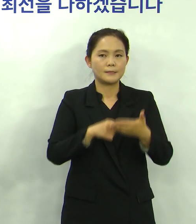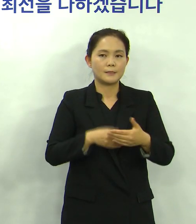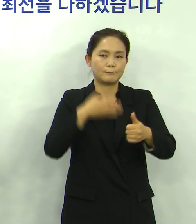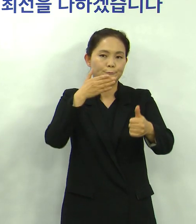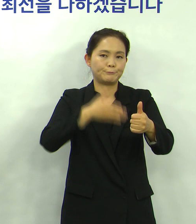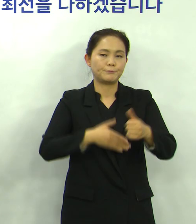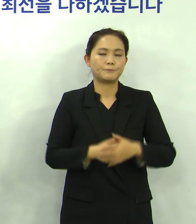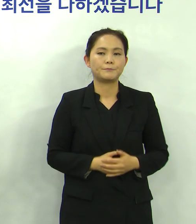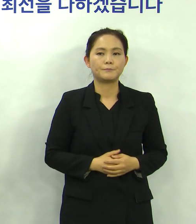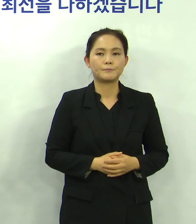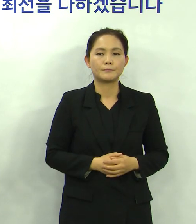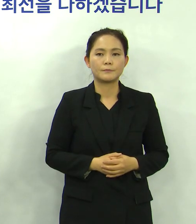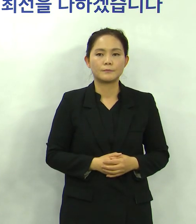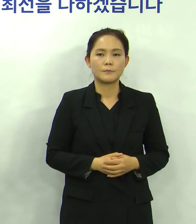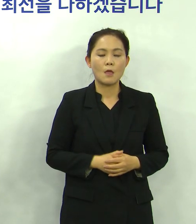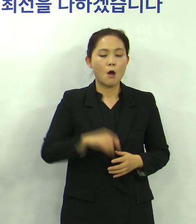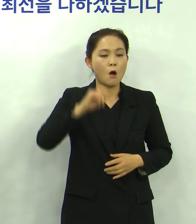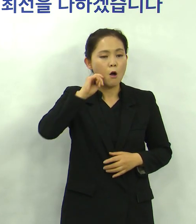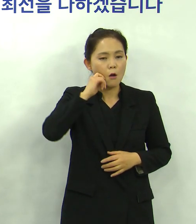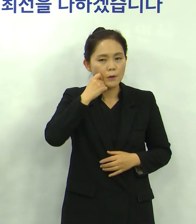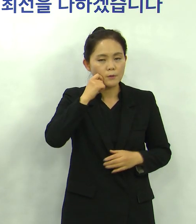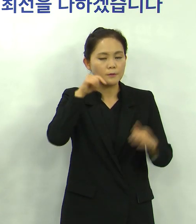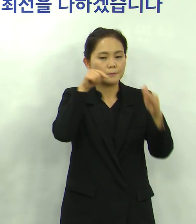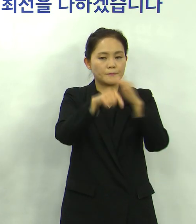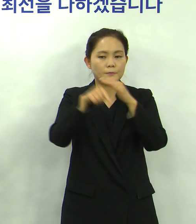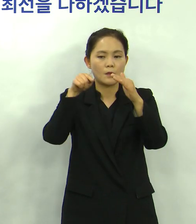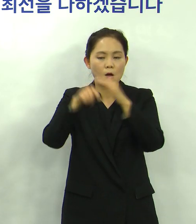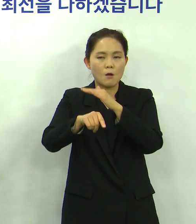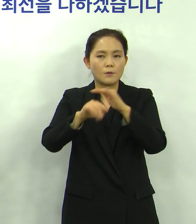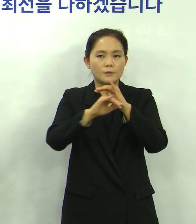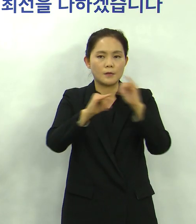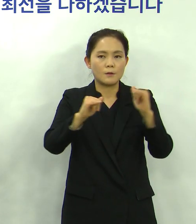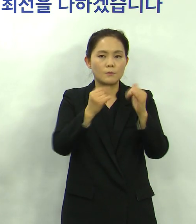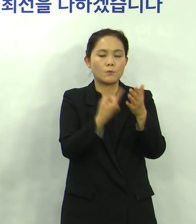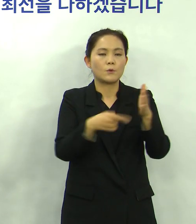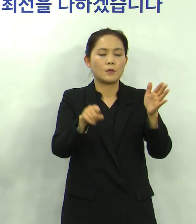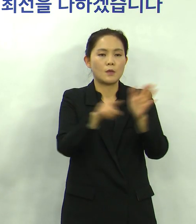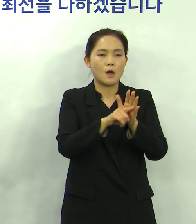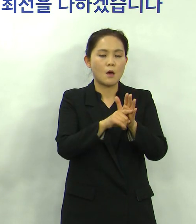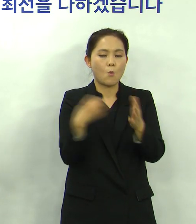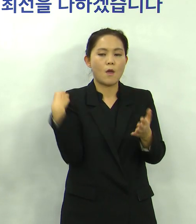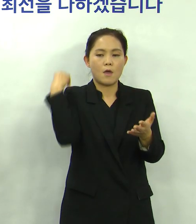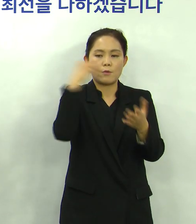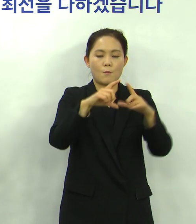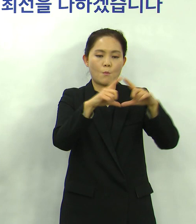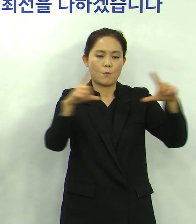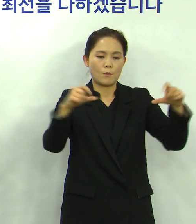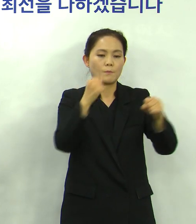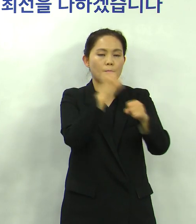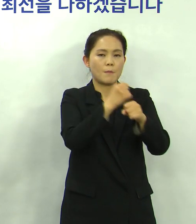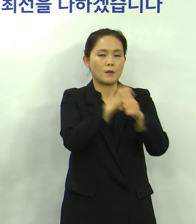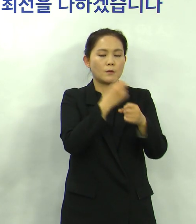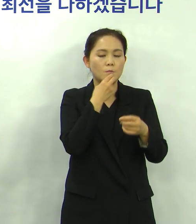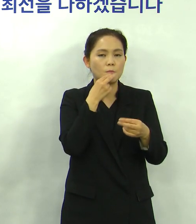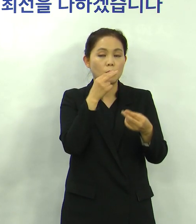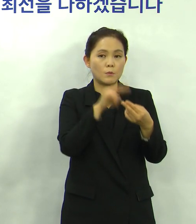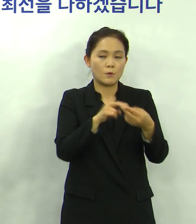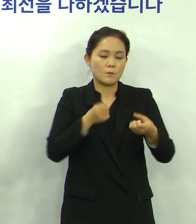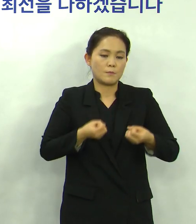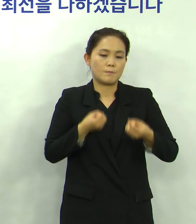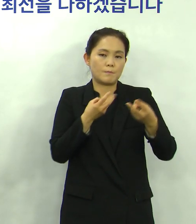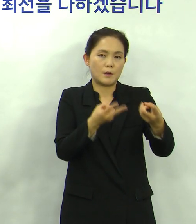시는 사정상 읍면동 방문이 어려우신 분들을 위해 해신용 봉투를 동봉해서 신청서를